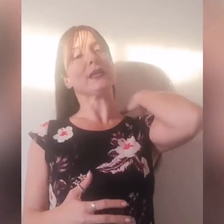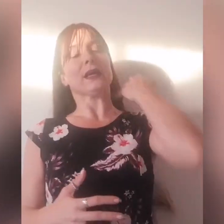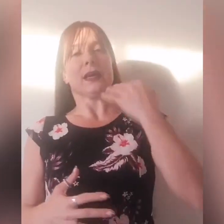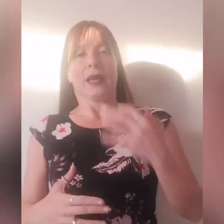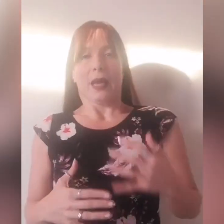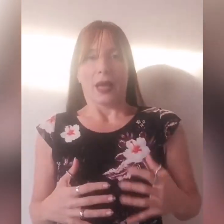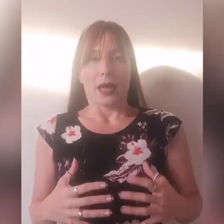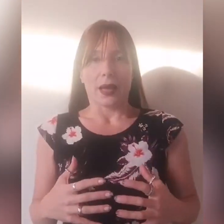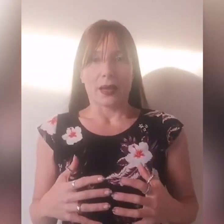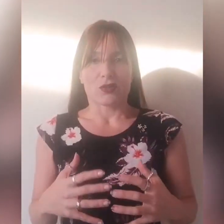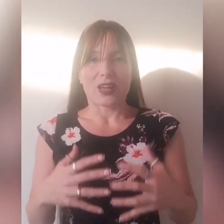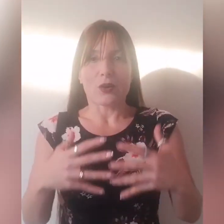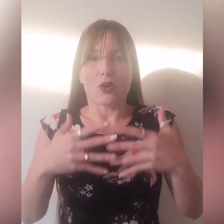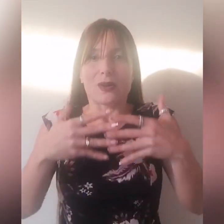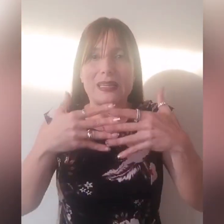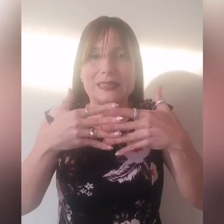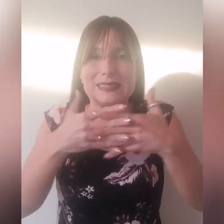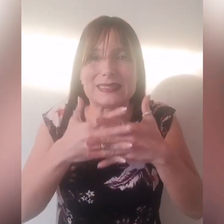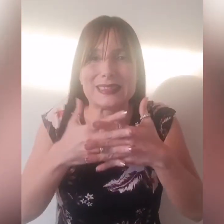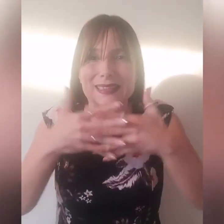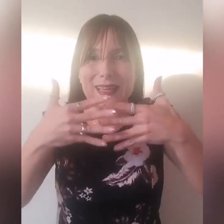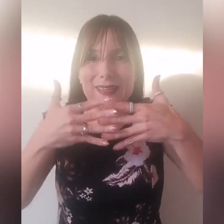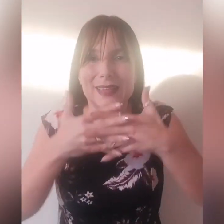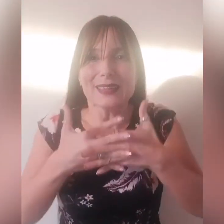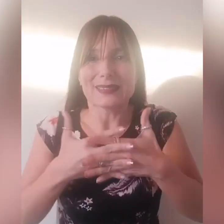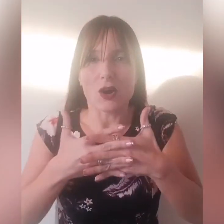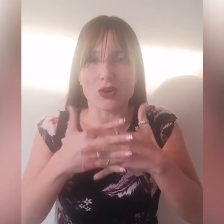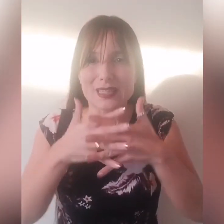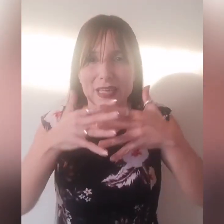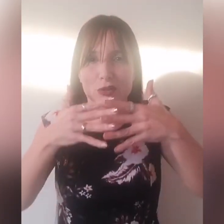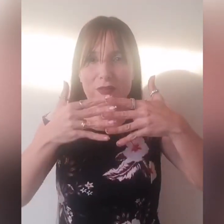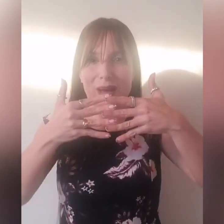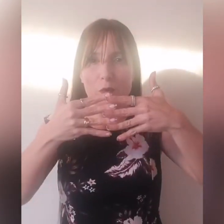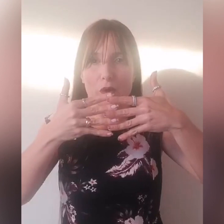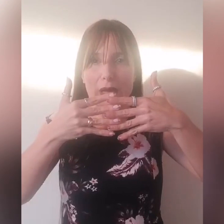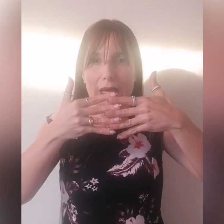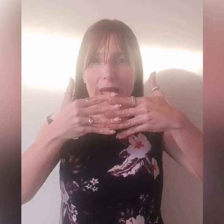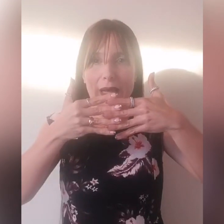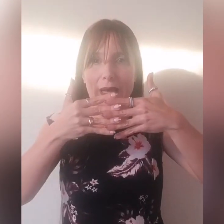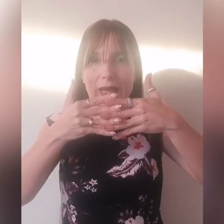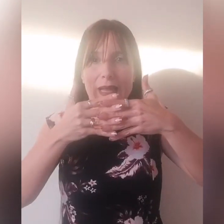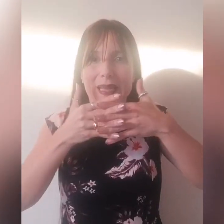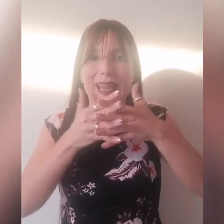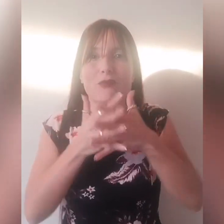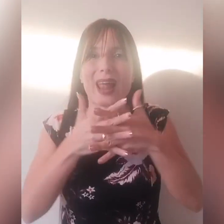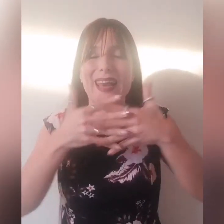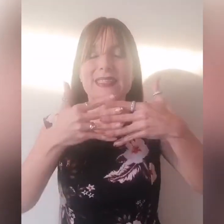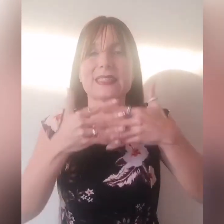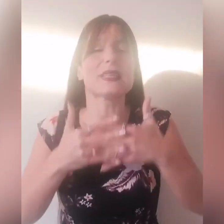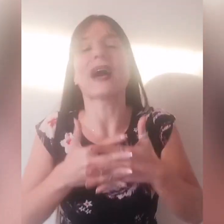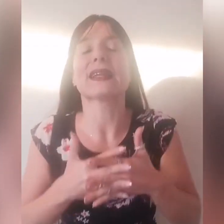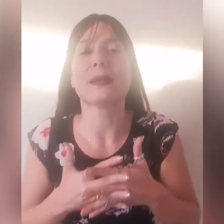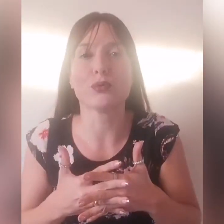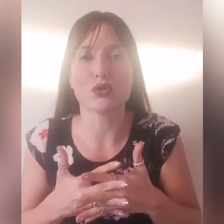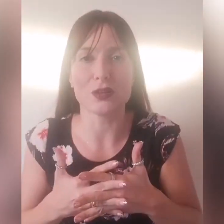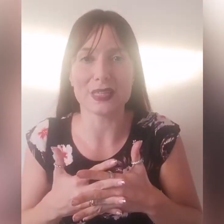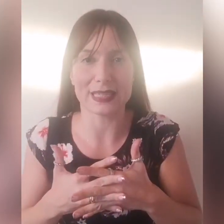c'erano tante cose che dovevamo lavorare e sistemare dal punto di vista